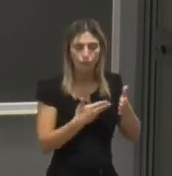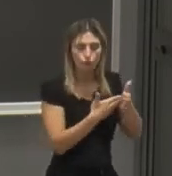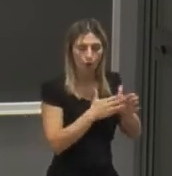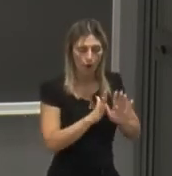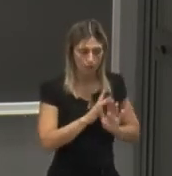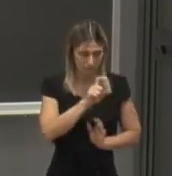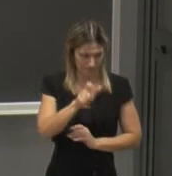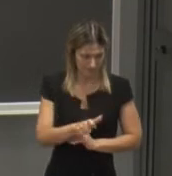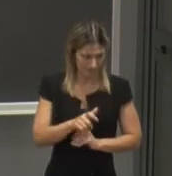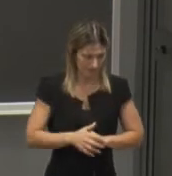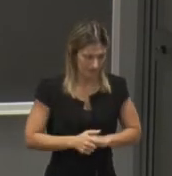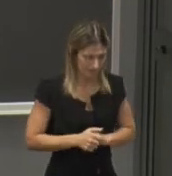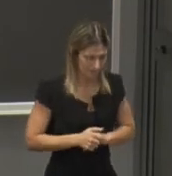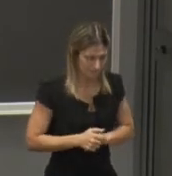Italia